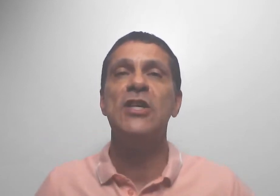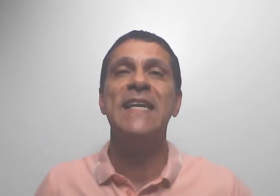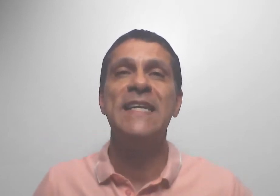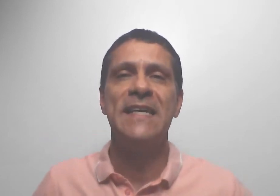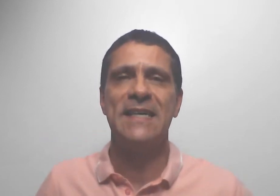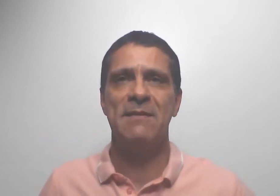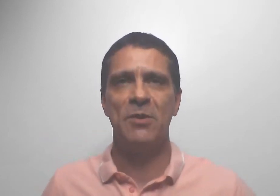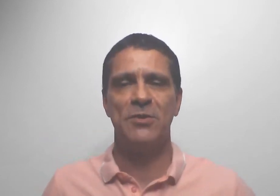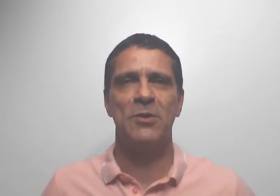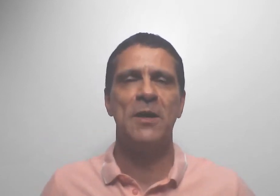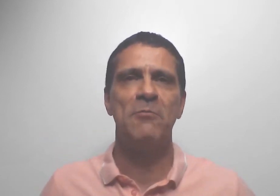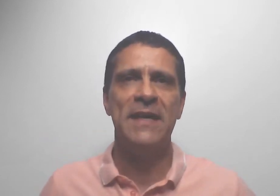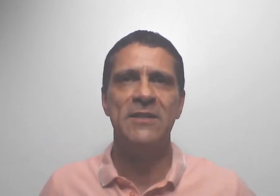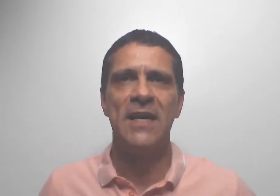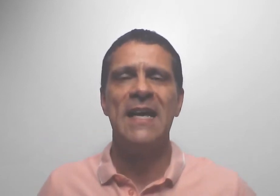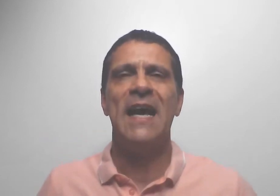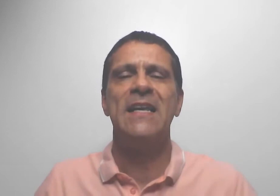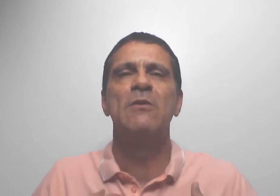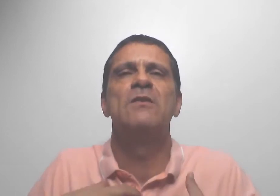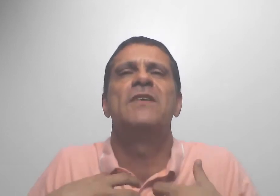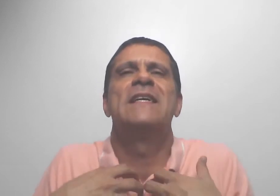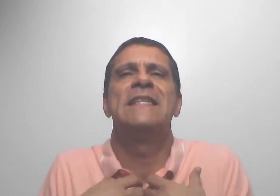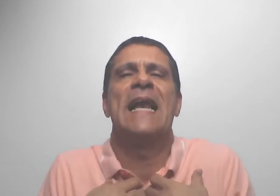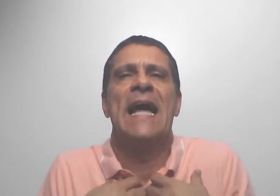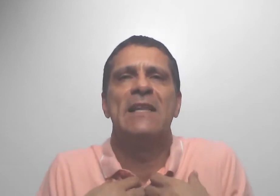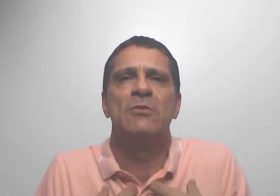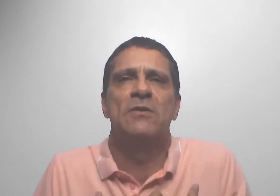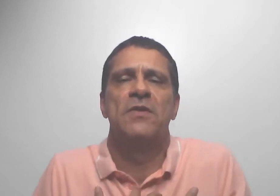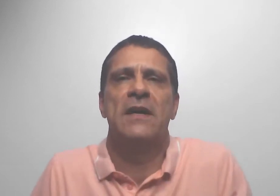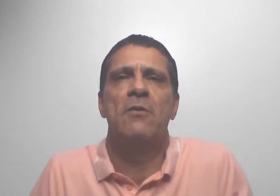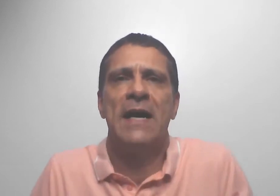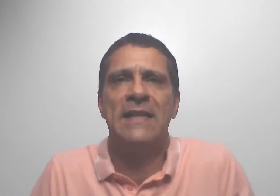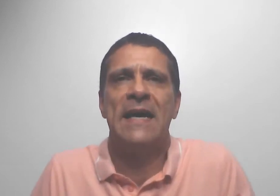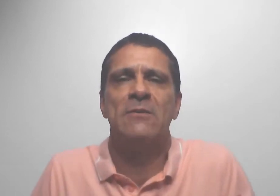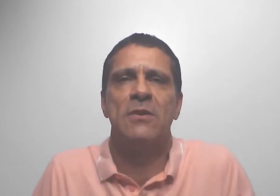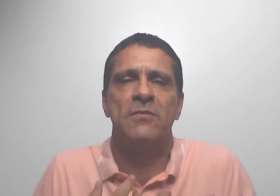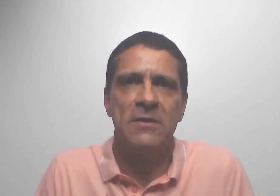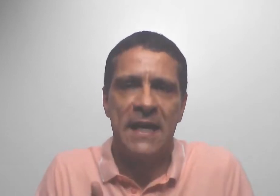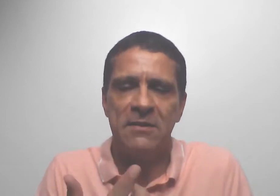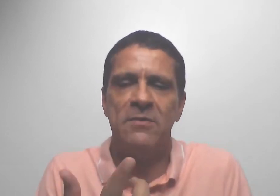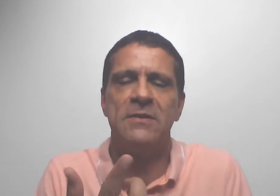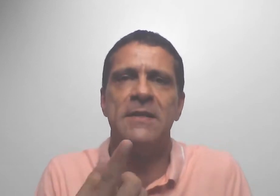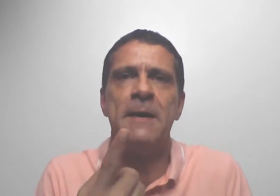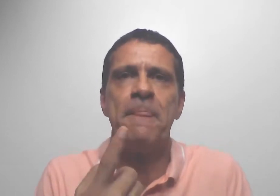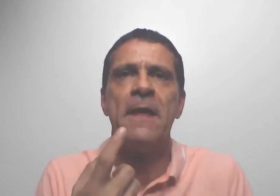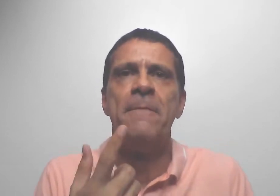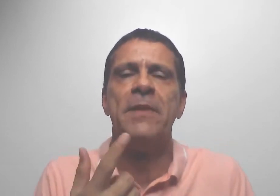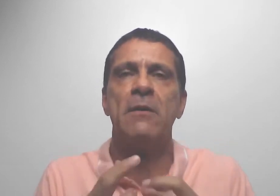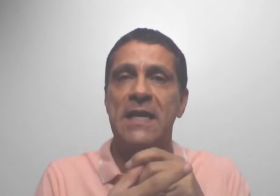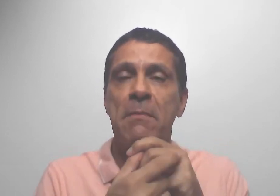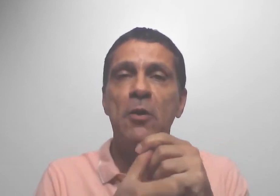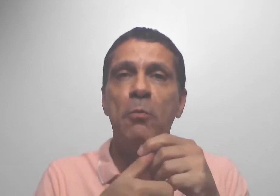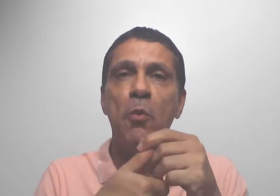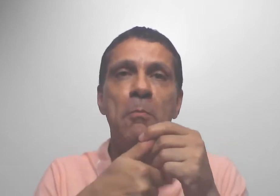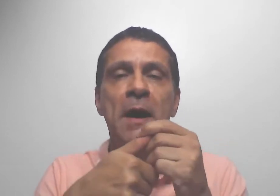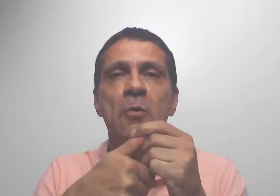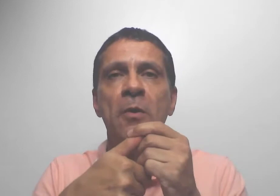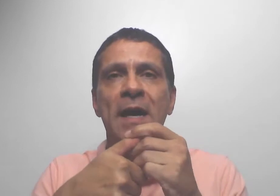digerir emocionalmente. Aquilo que fica entalado, que fica guardado, que fica grudado em você. Você trabalha o pulmão,